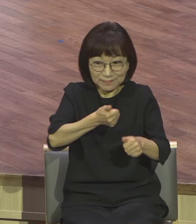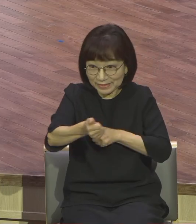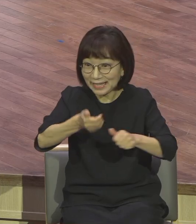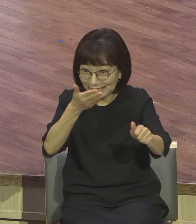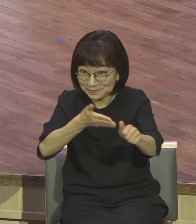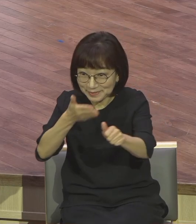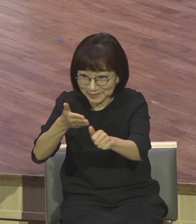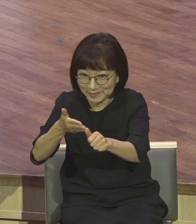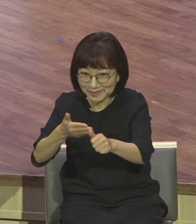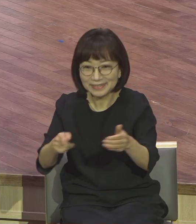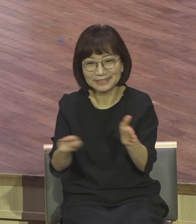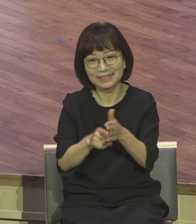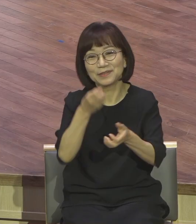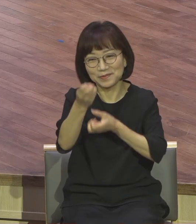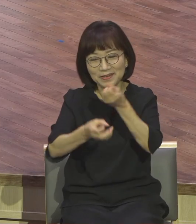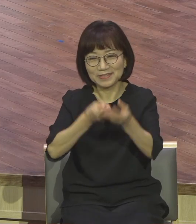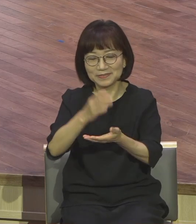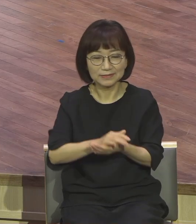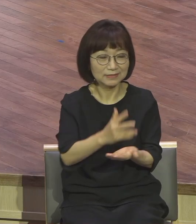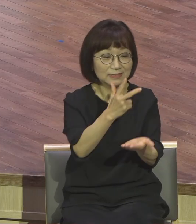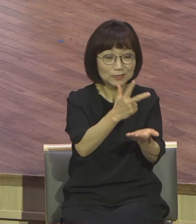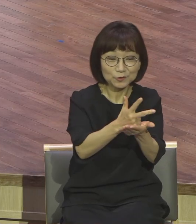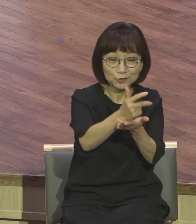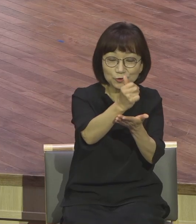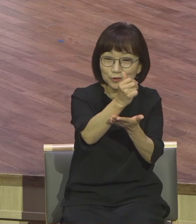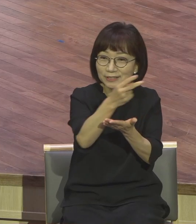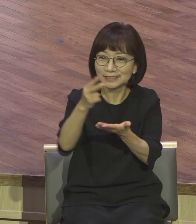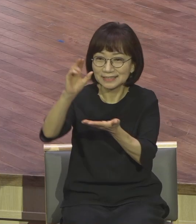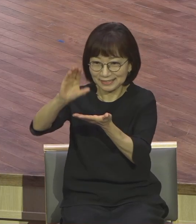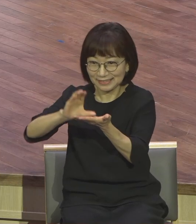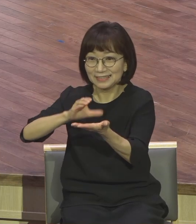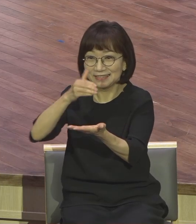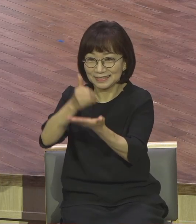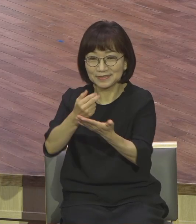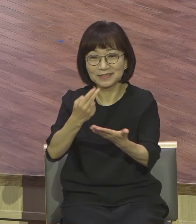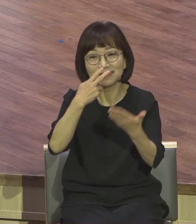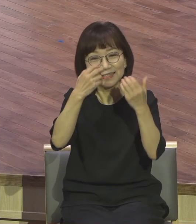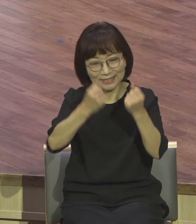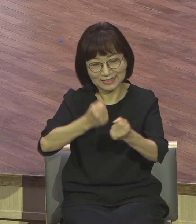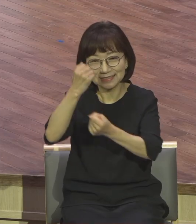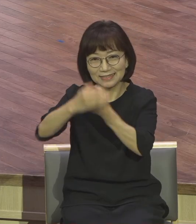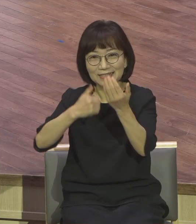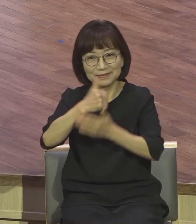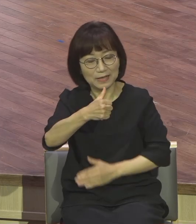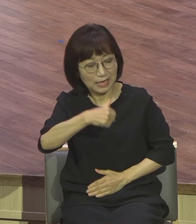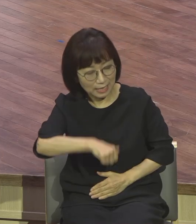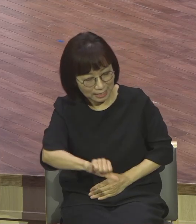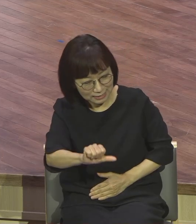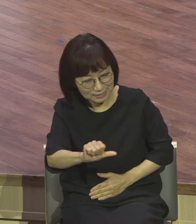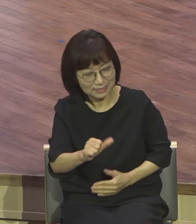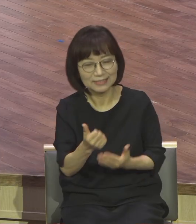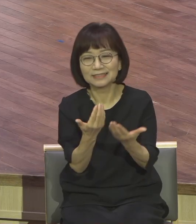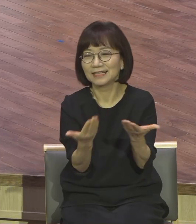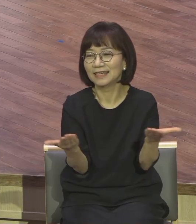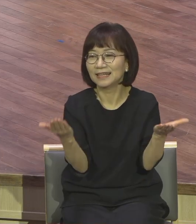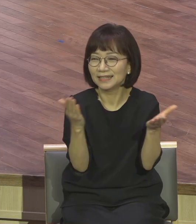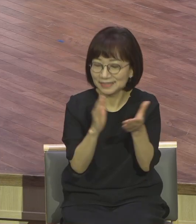신앙 고백합니다. 주는 그리스도시오. 살아계신 하나님의 아들이십니다. 아멘.